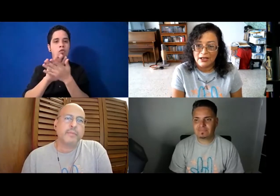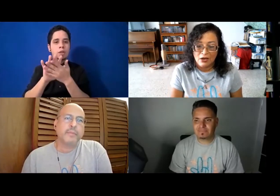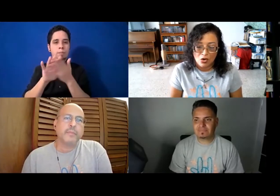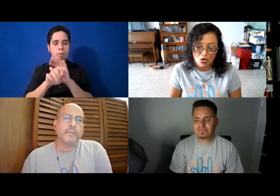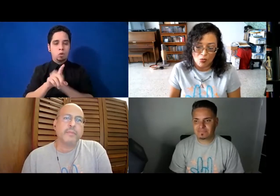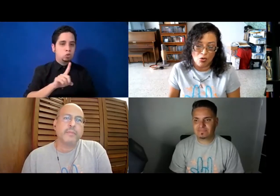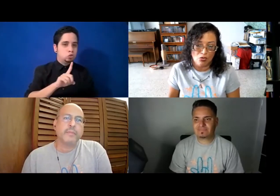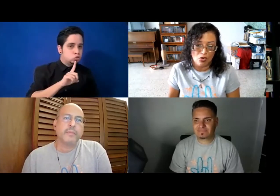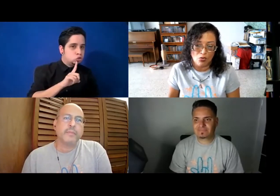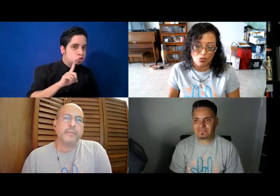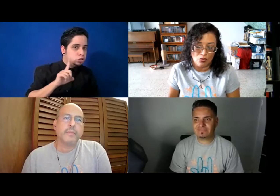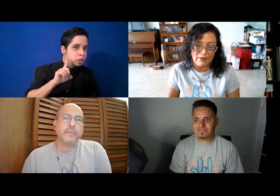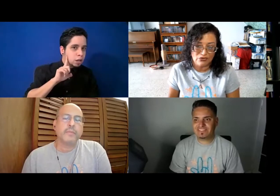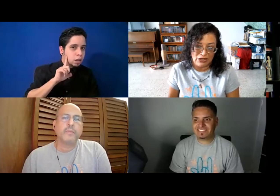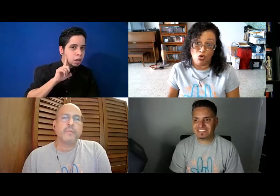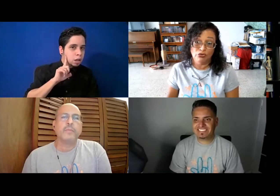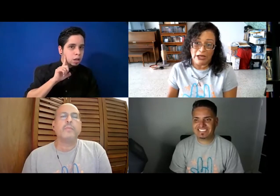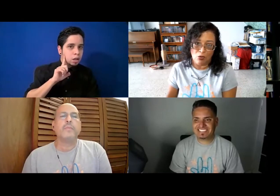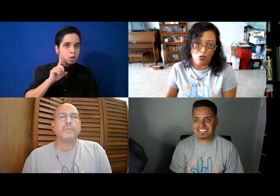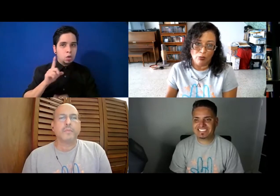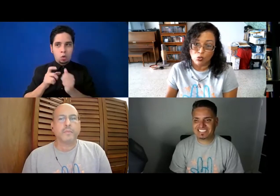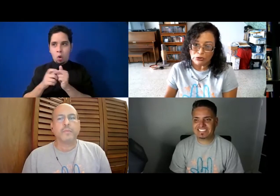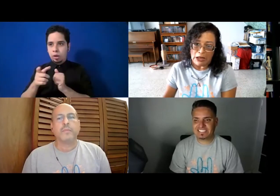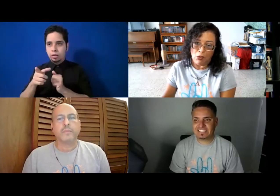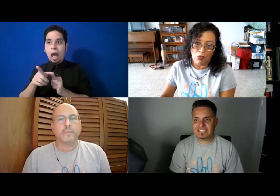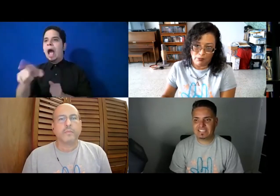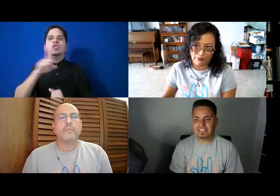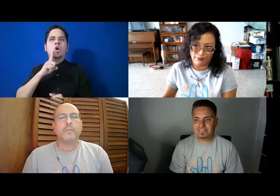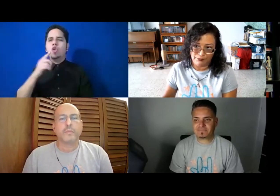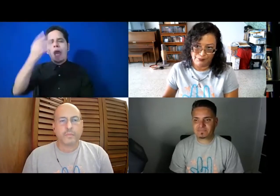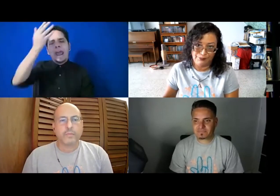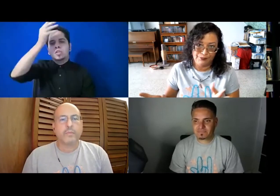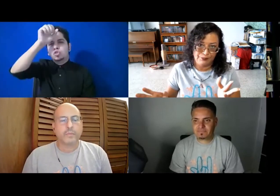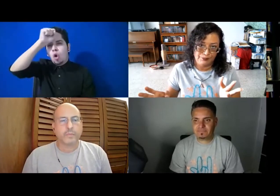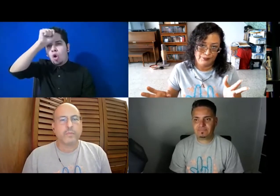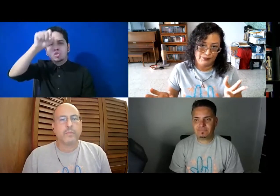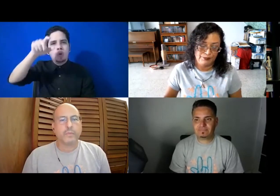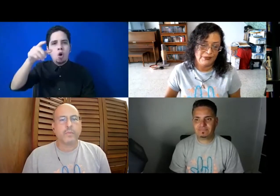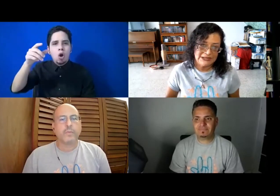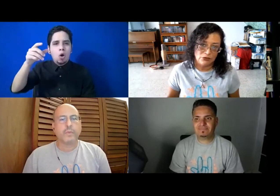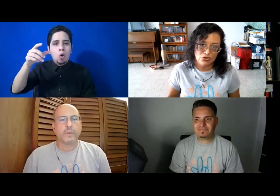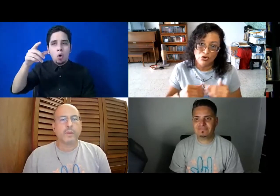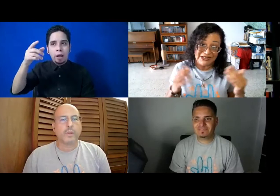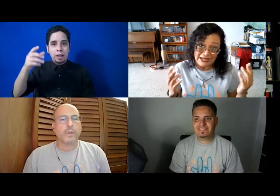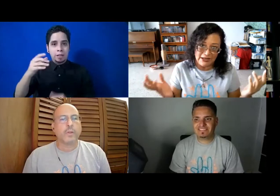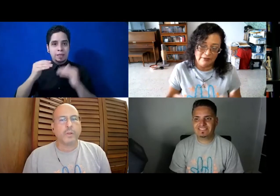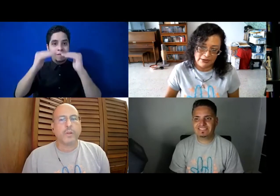como una persona tonta o bruta. Con el nivel de inteligencia. No tiene que ver.